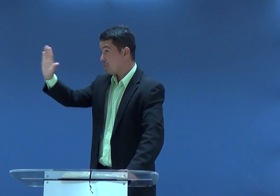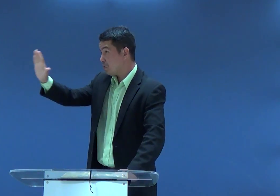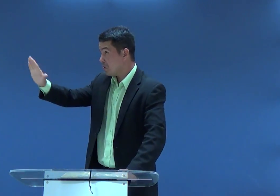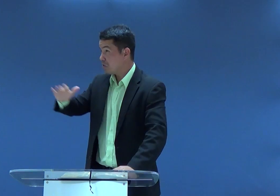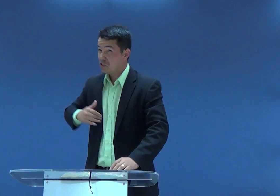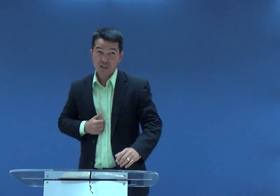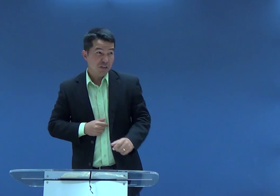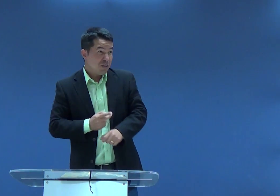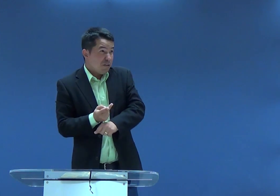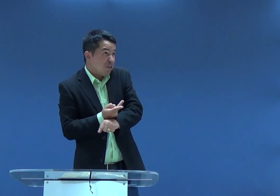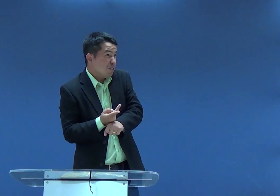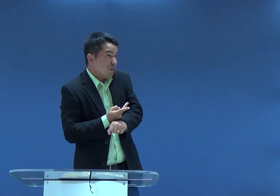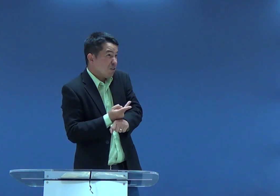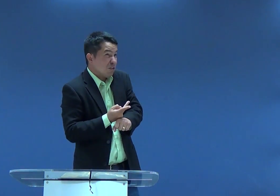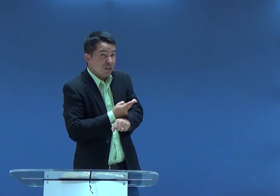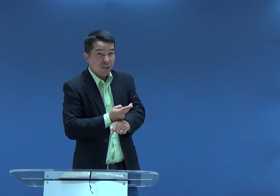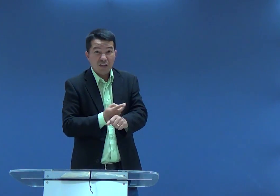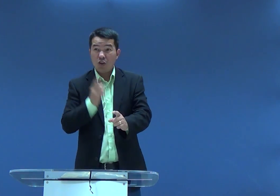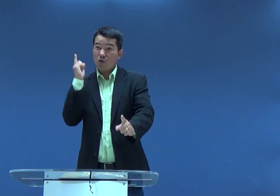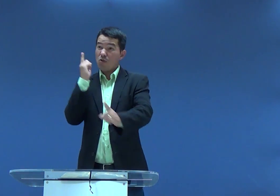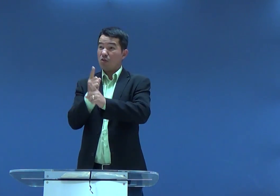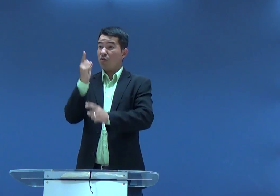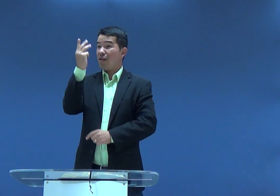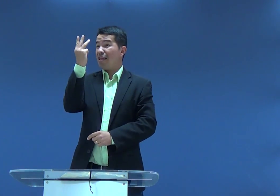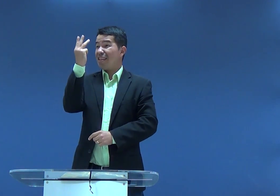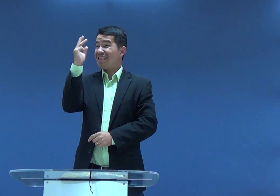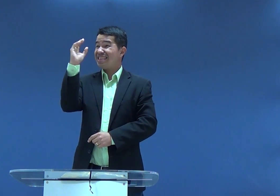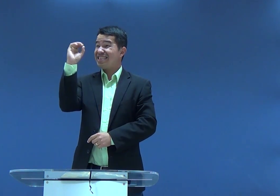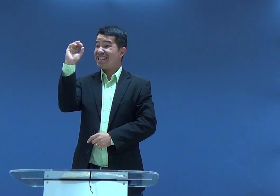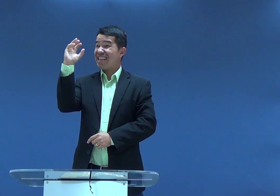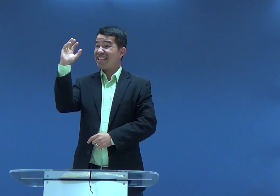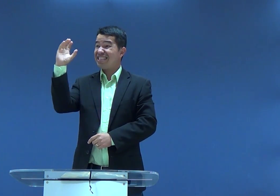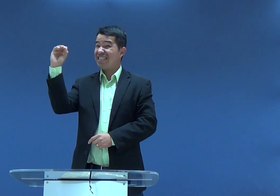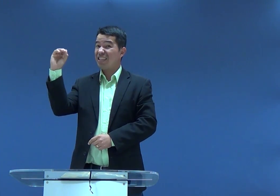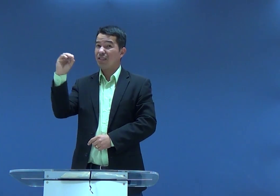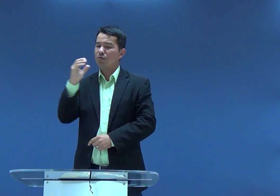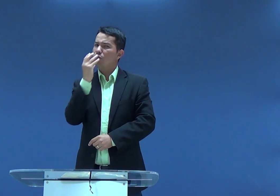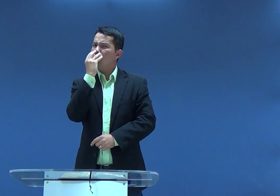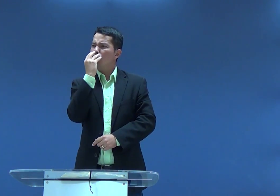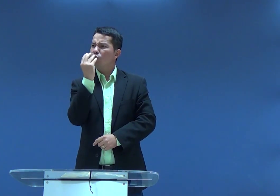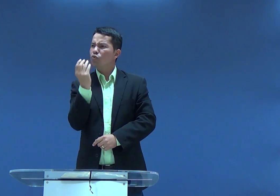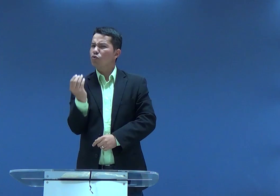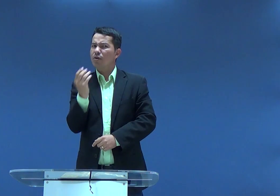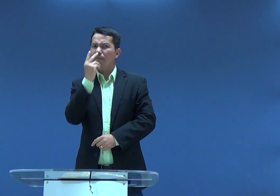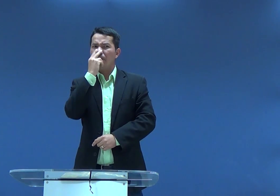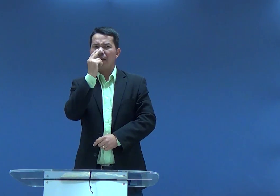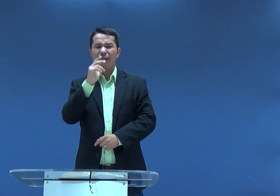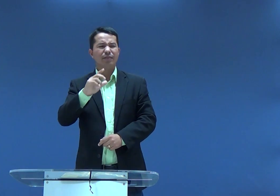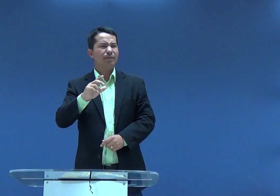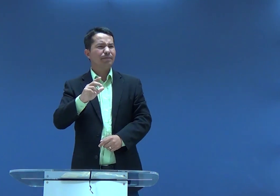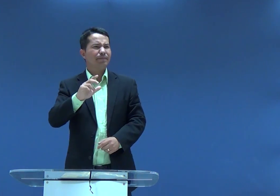Como assim vocês querem acabar com a minha esposa? Aí ele foi atrás de trezentas raposas.